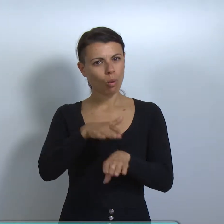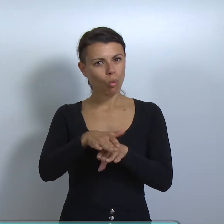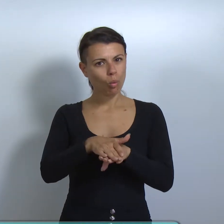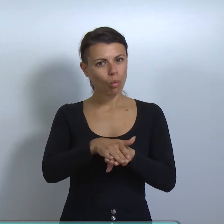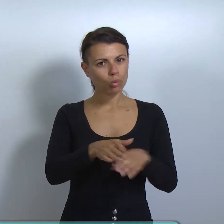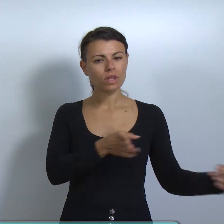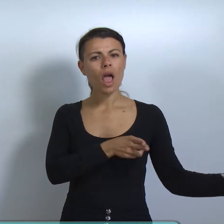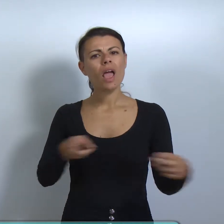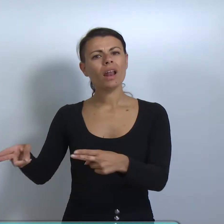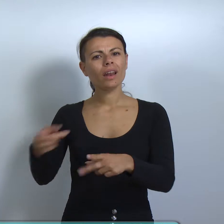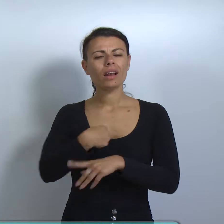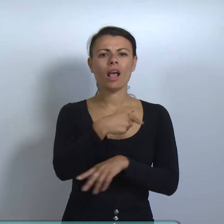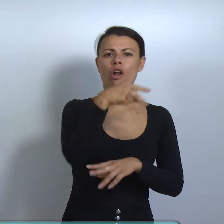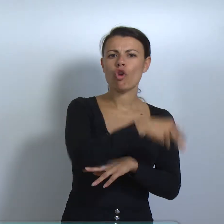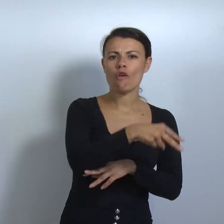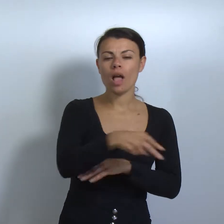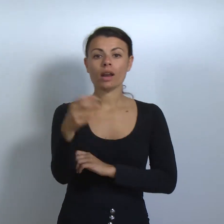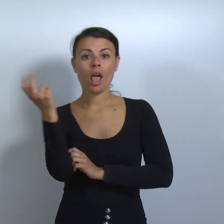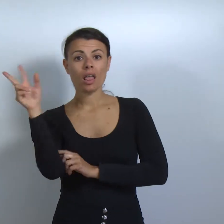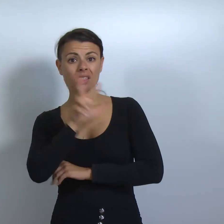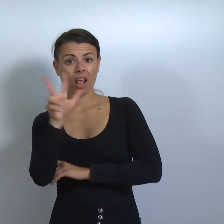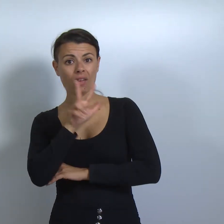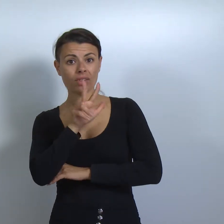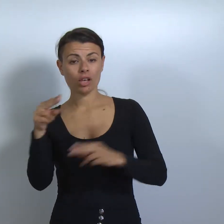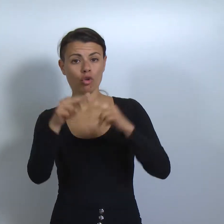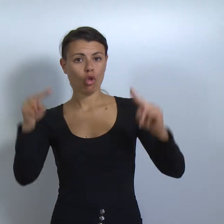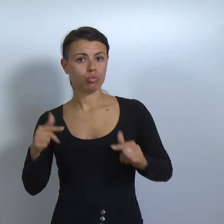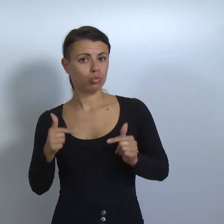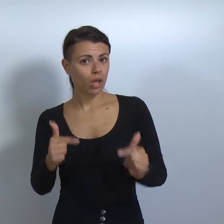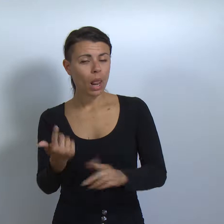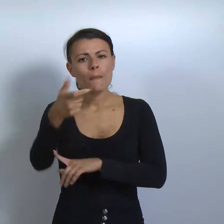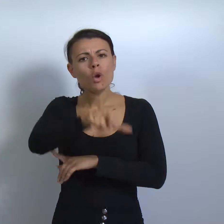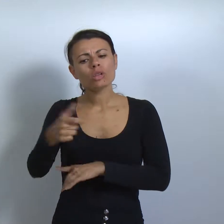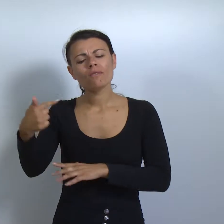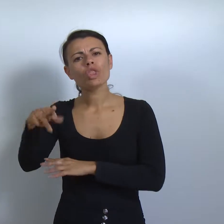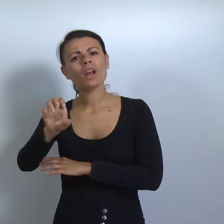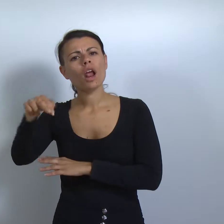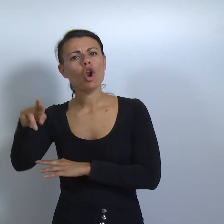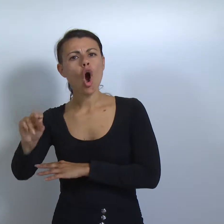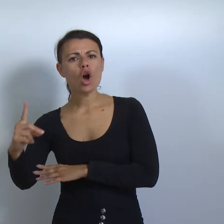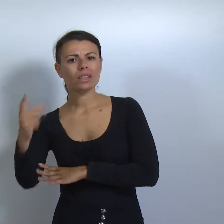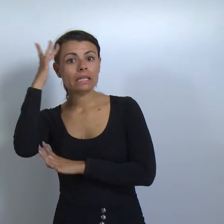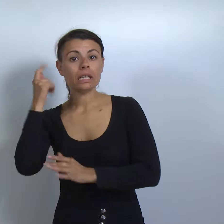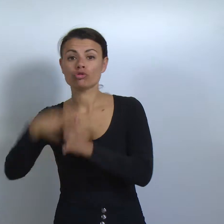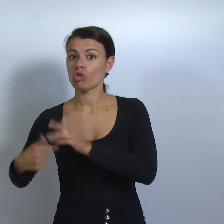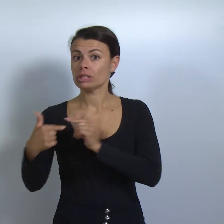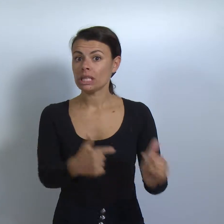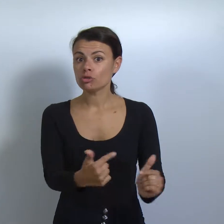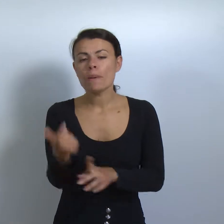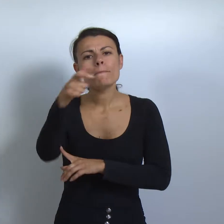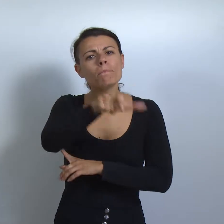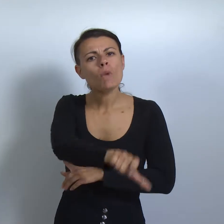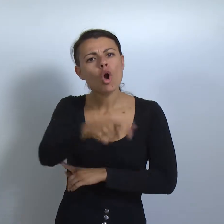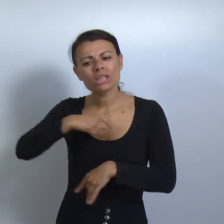della linea ferroviaria Novara-Treviglio che rischiano di essere sanzionati da Trenord per essersi incamminati